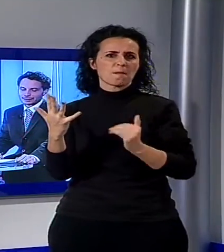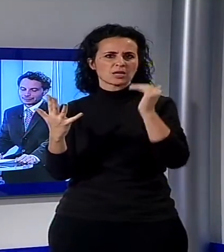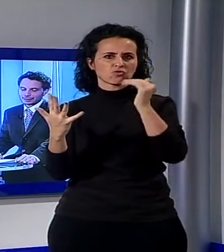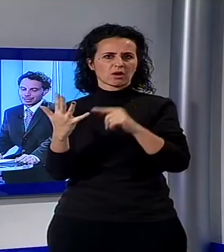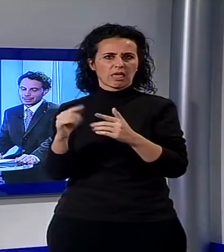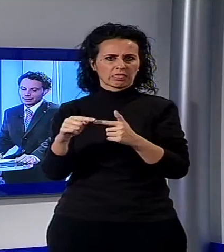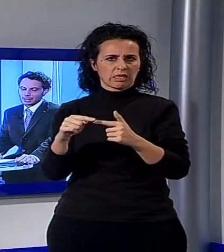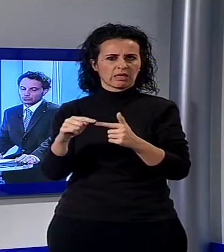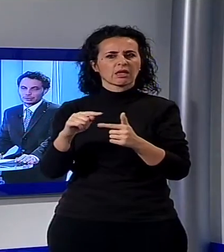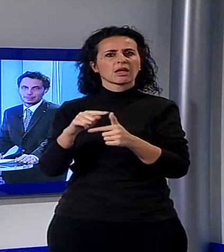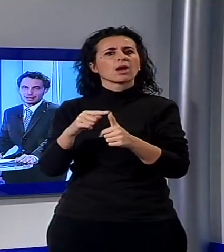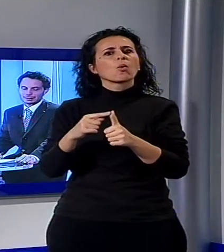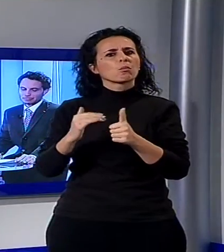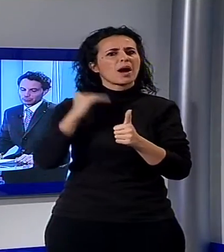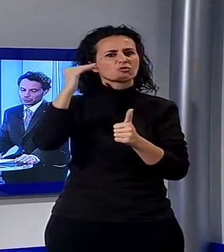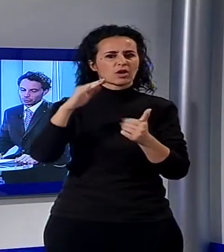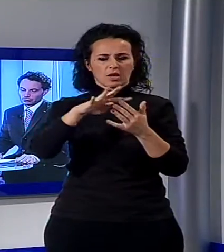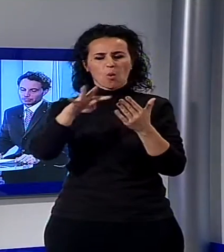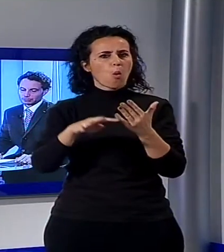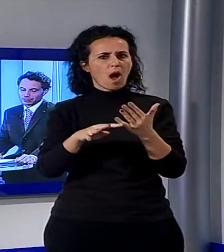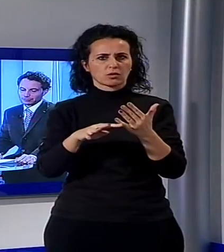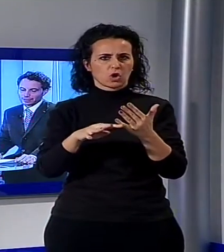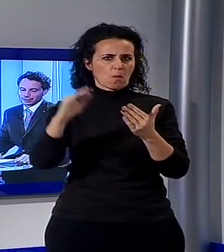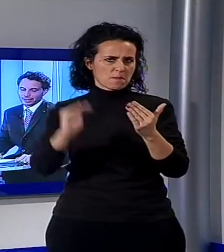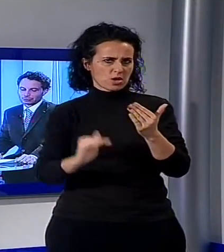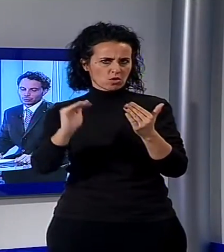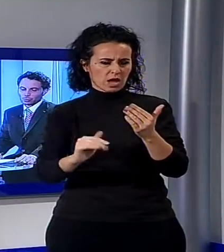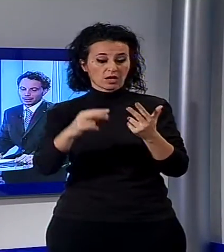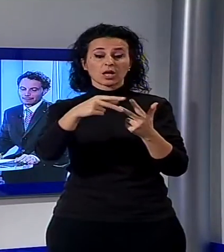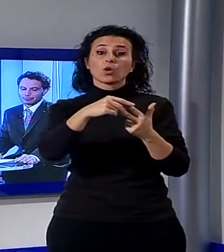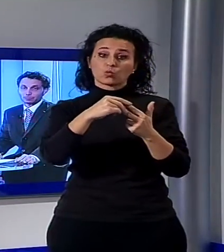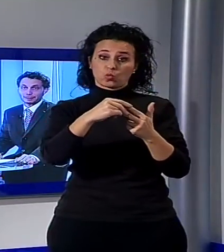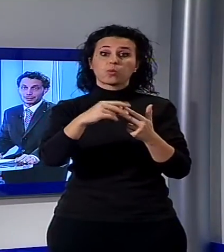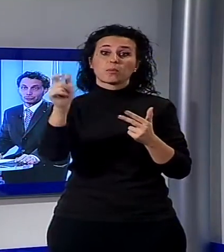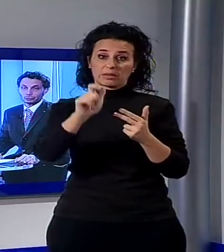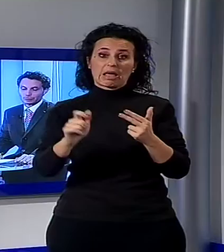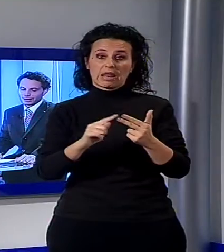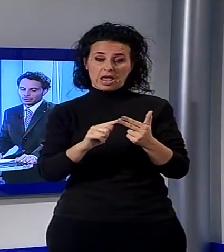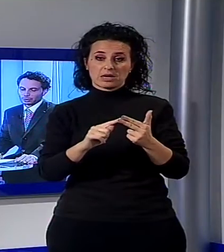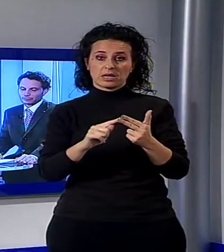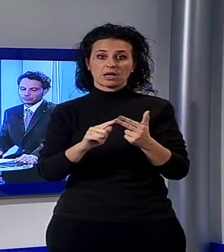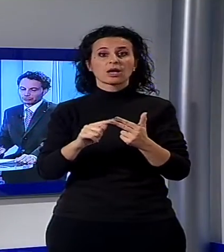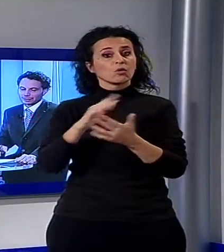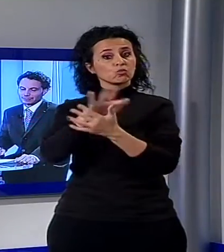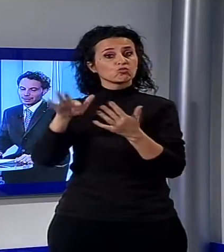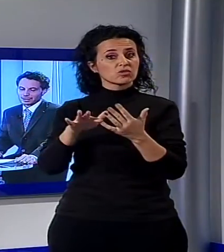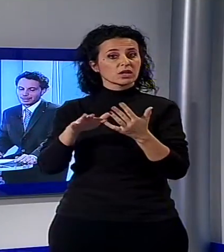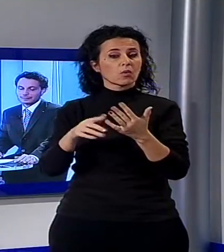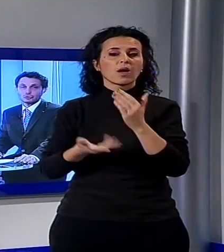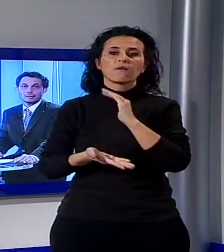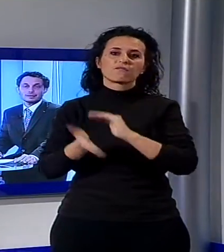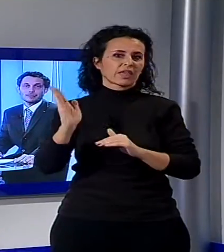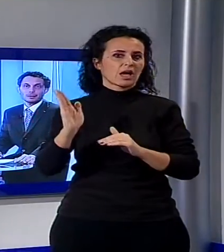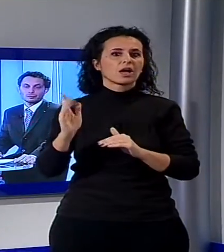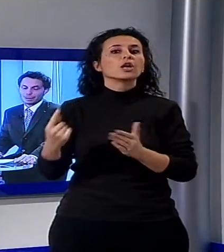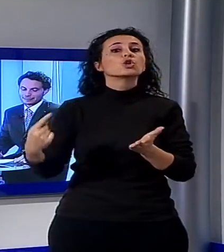italiani e tre stranieri, tutti abitanti in provincia, non potranno fare rientro a Lucca per un periodo di un anno, fatto salve le